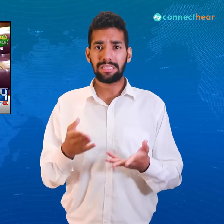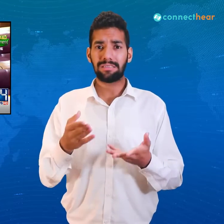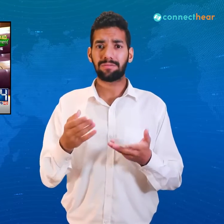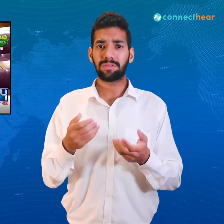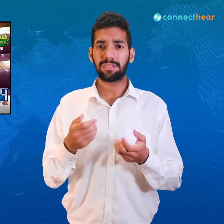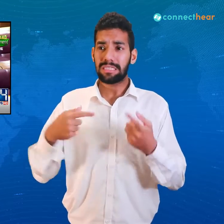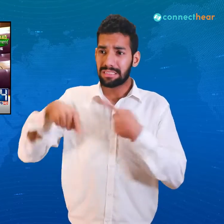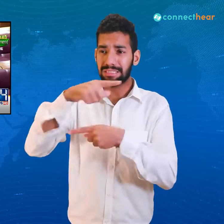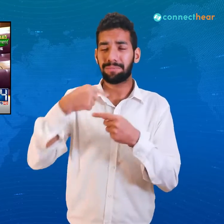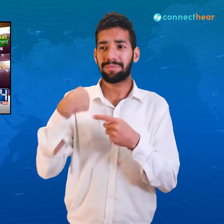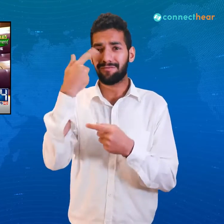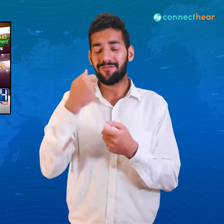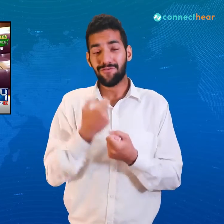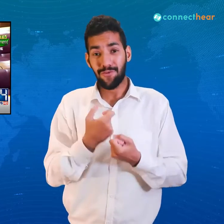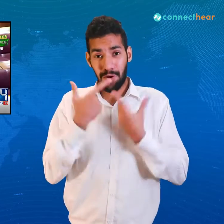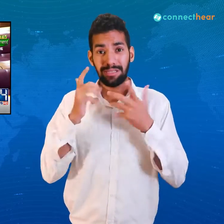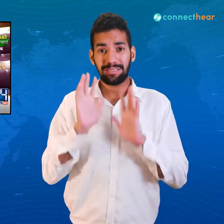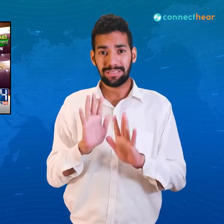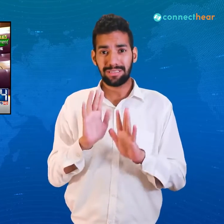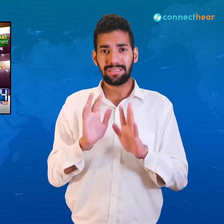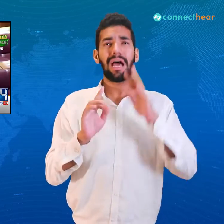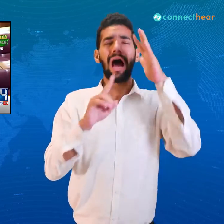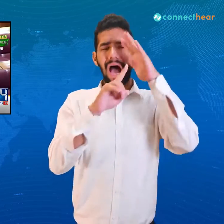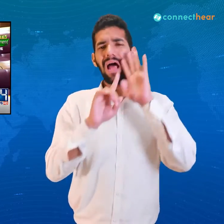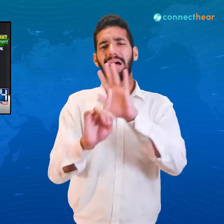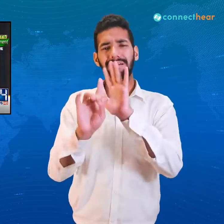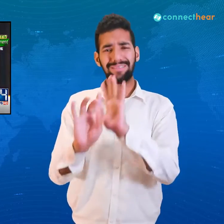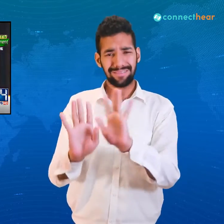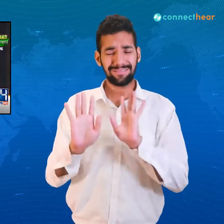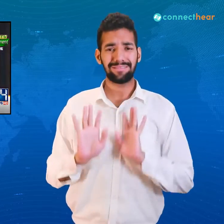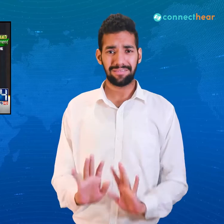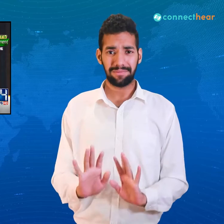یہاں آج آپ کے چہروں پہ خوشی ہے اللہ آپ کو خوش رکھے